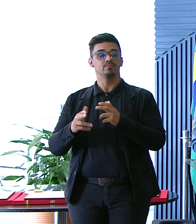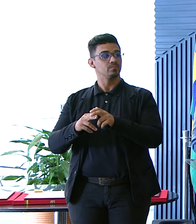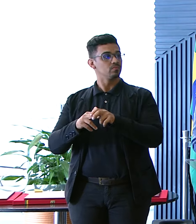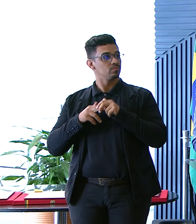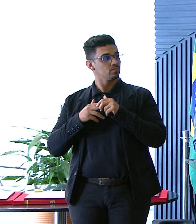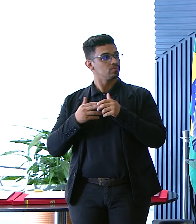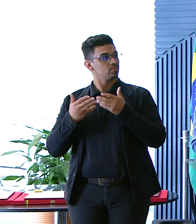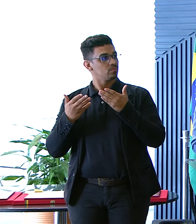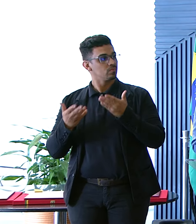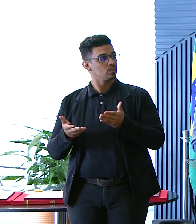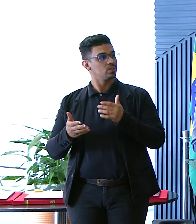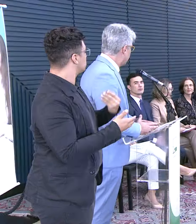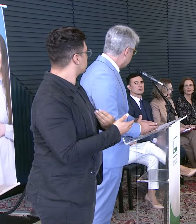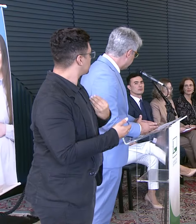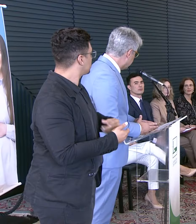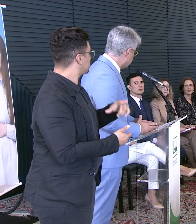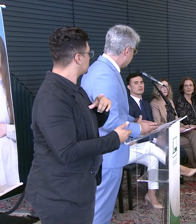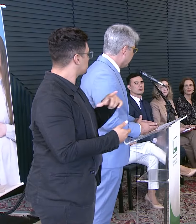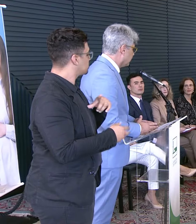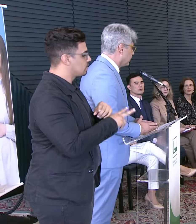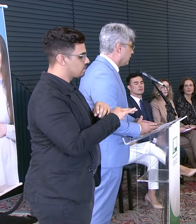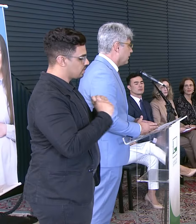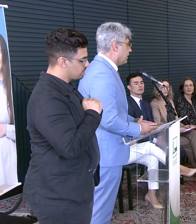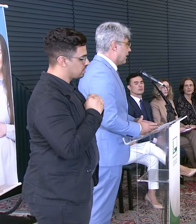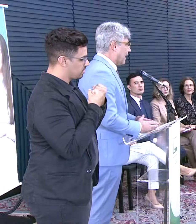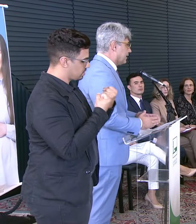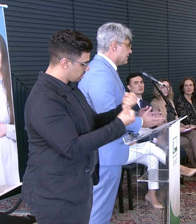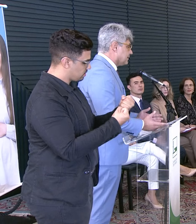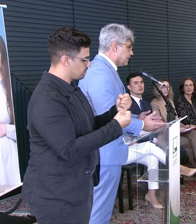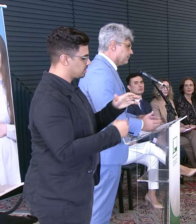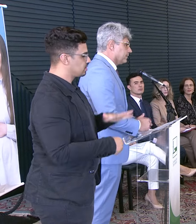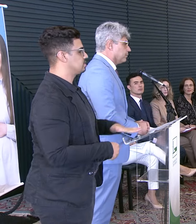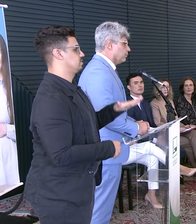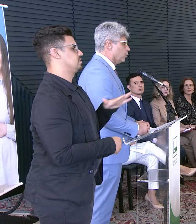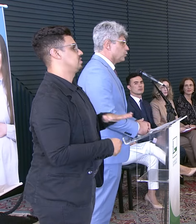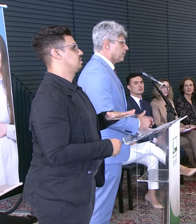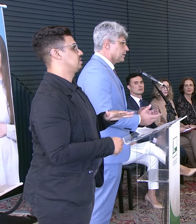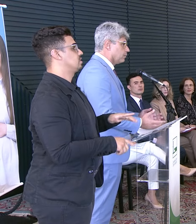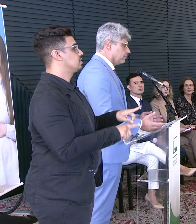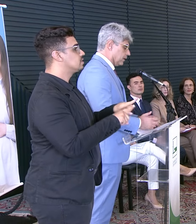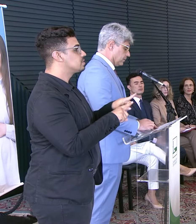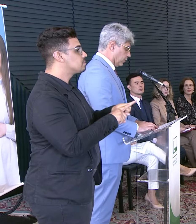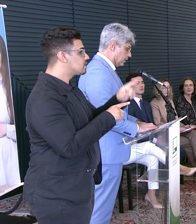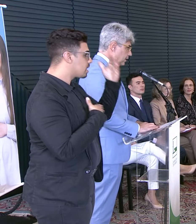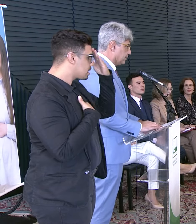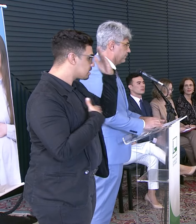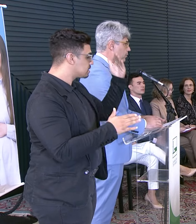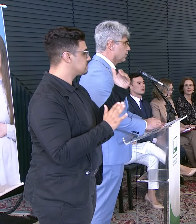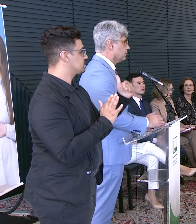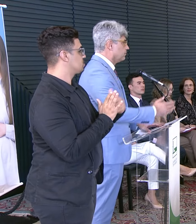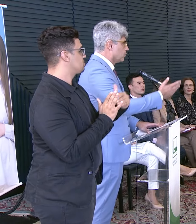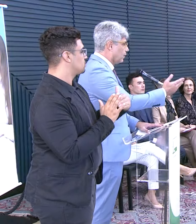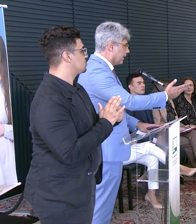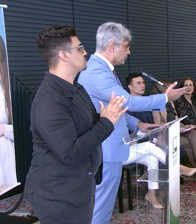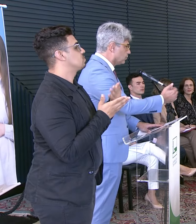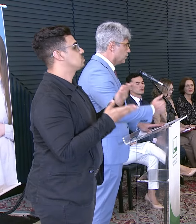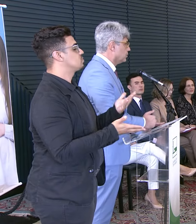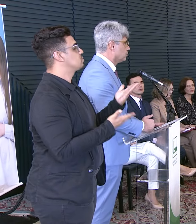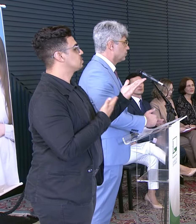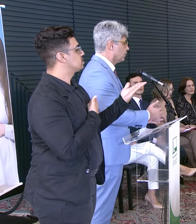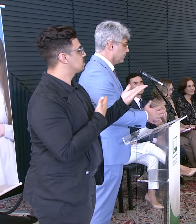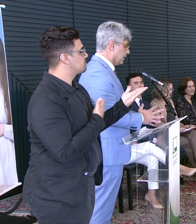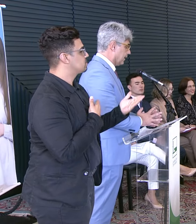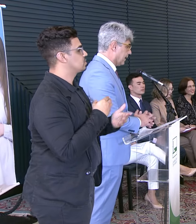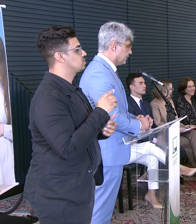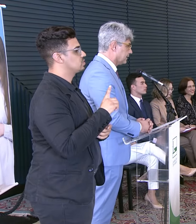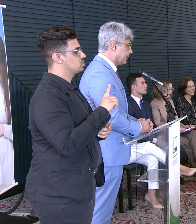Enquanto estivermos presentes Vamos defender esse legado Agradecer Por último Mas não menos importante Na figura Dos meus colegas Doutor